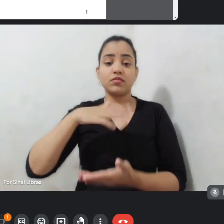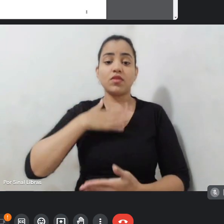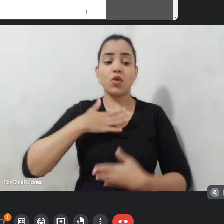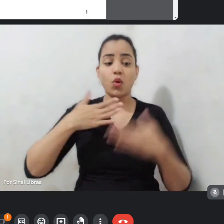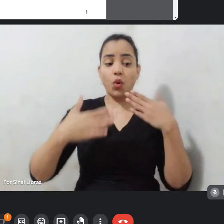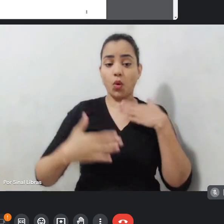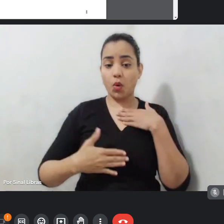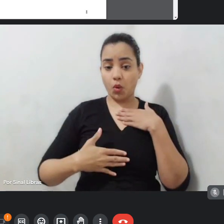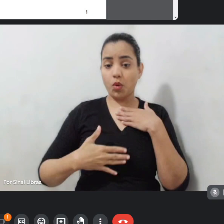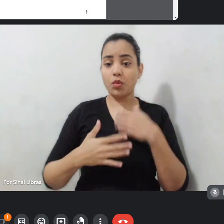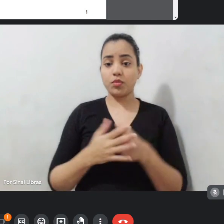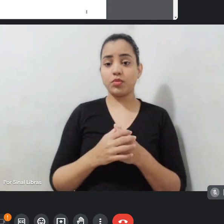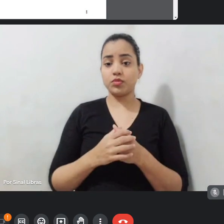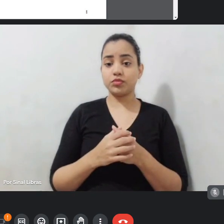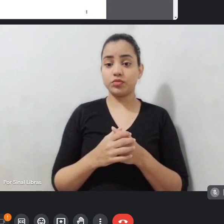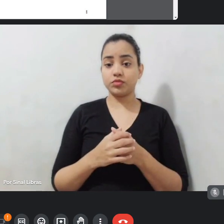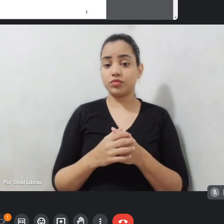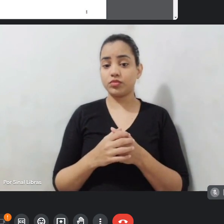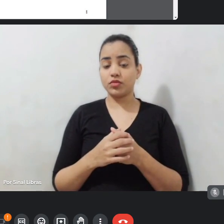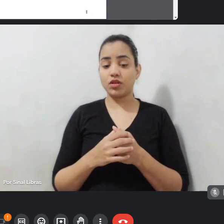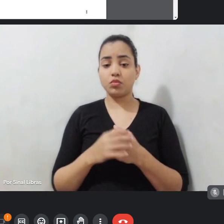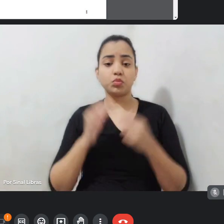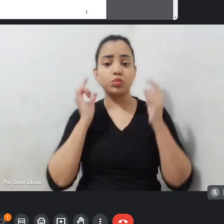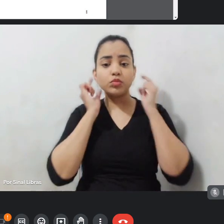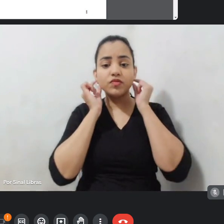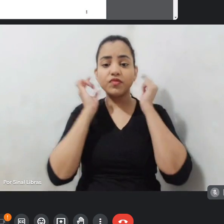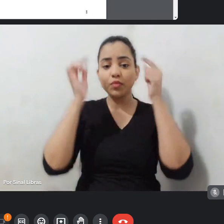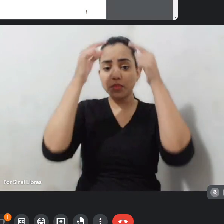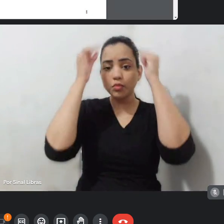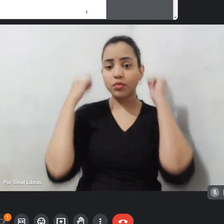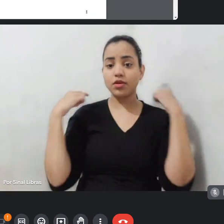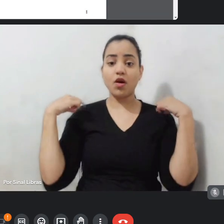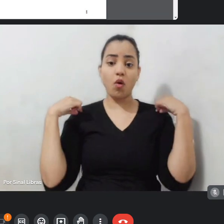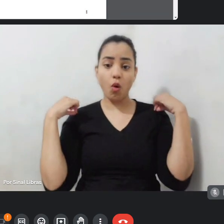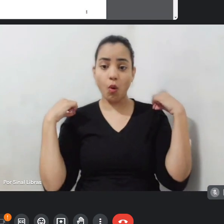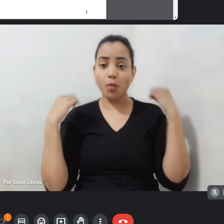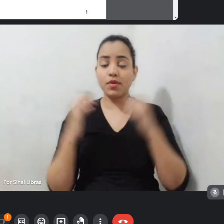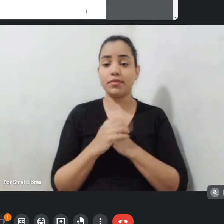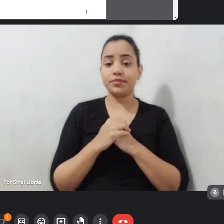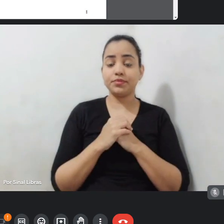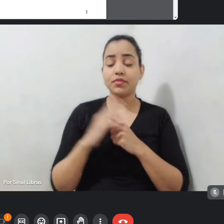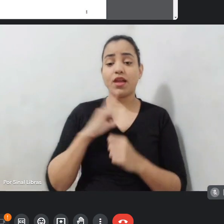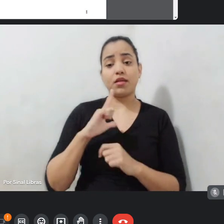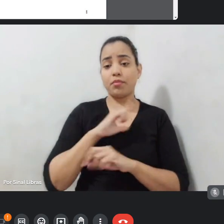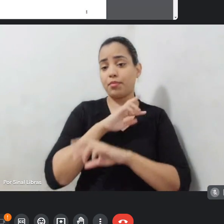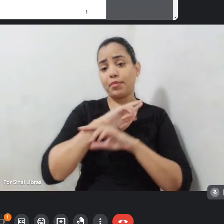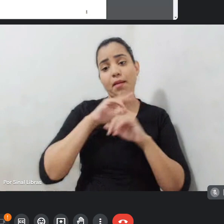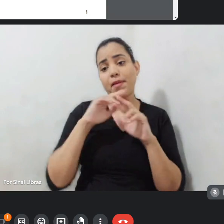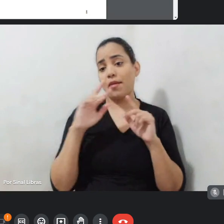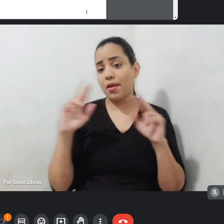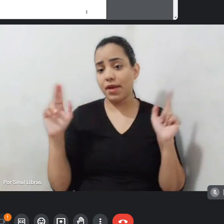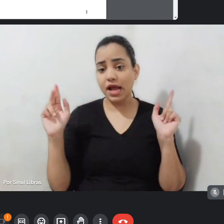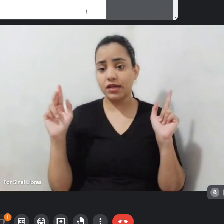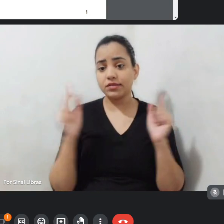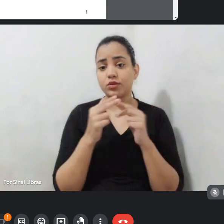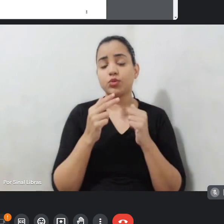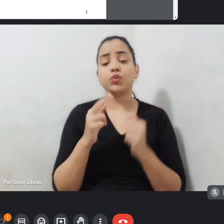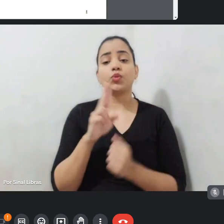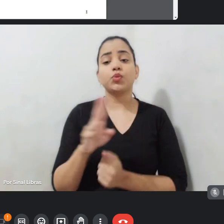adereços e figurinos para se expressar. Então, você tem todo esse ferramental que é utilizado